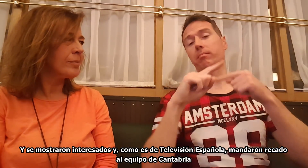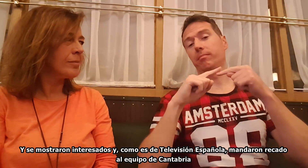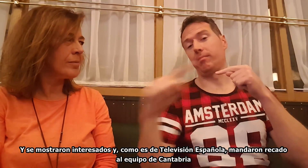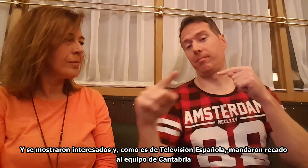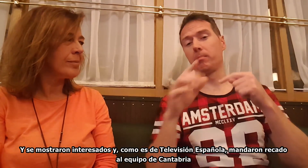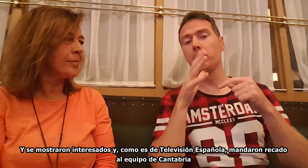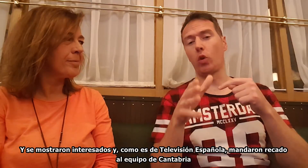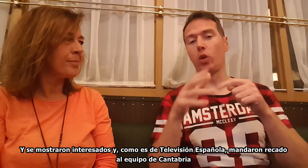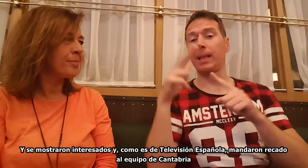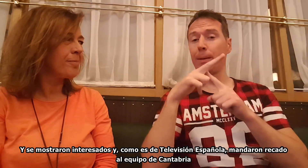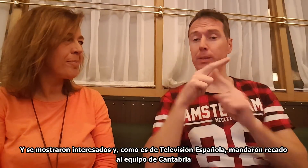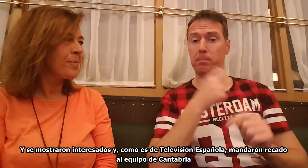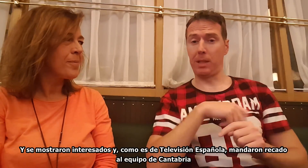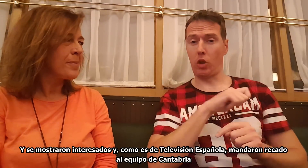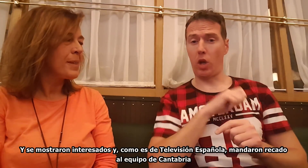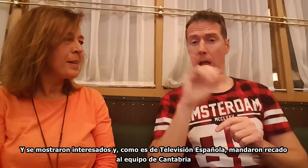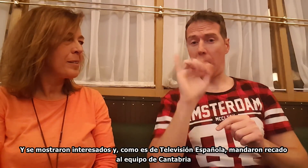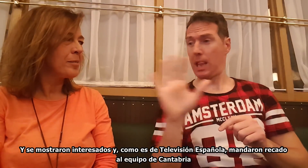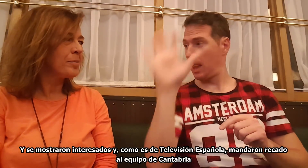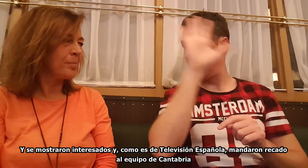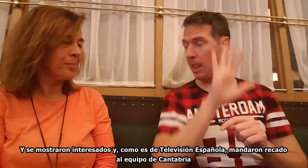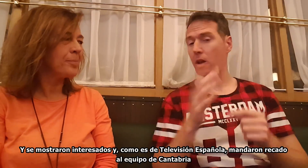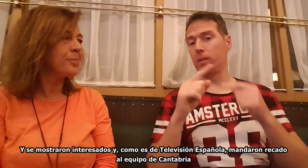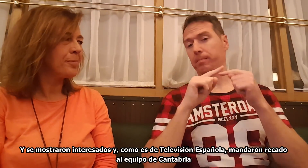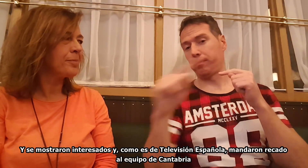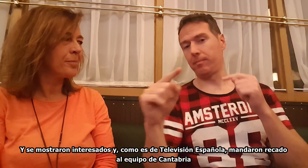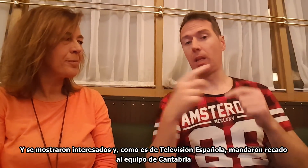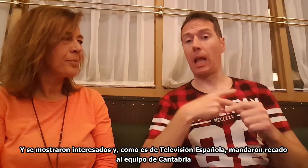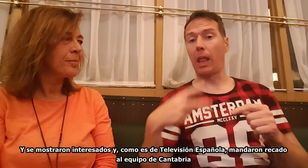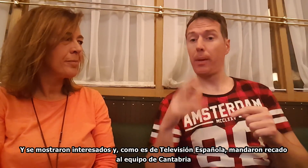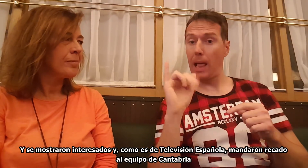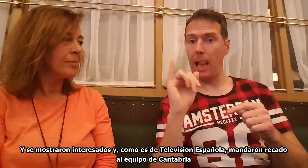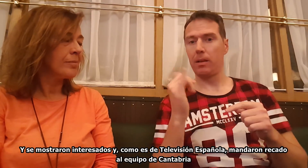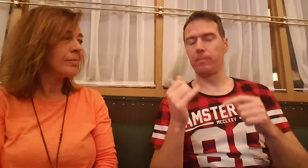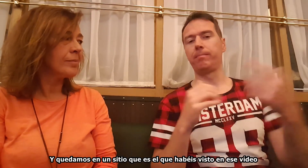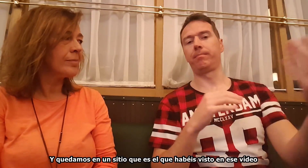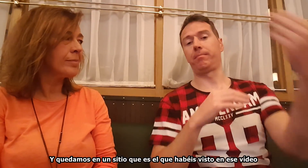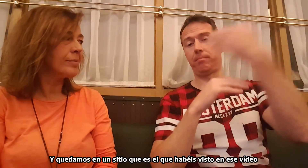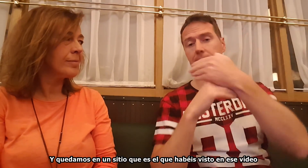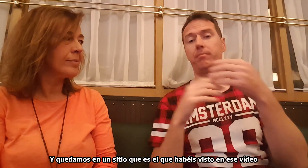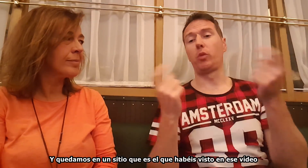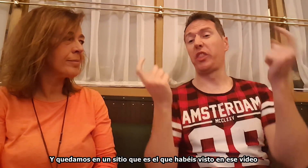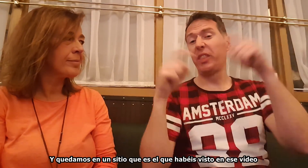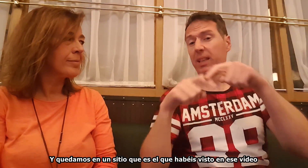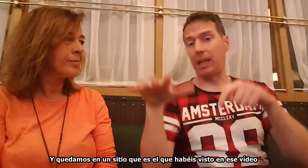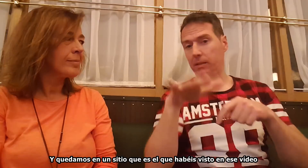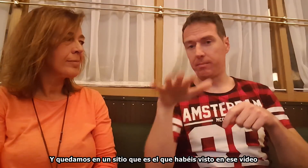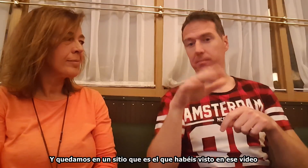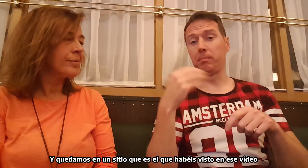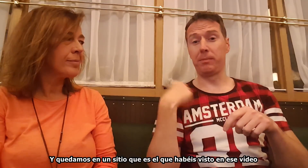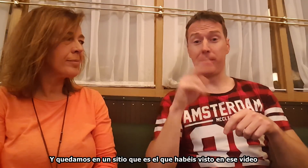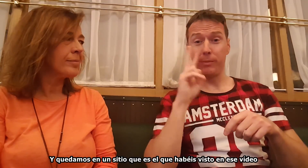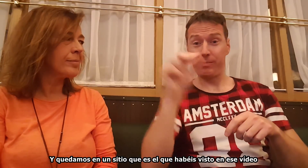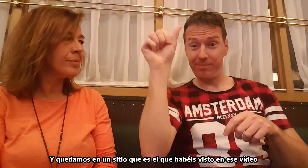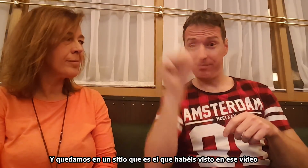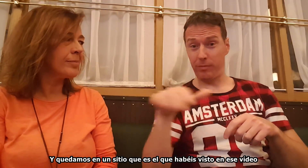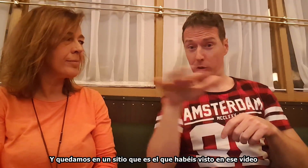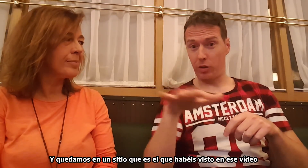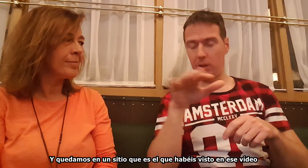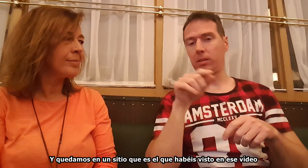española, mandaron recado al equipo de Cantabria. Y quedamos en un sitio, que es el que habéis visto en el vídeo.